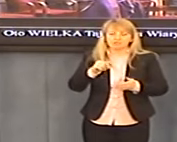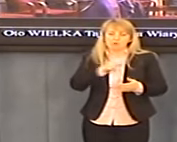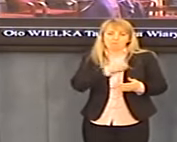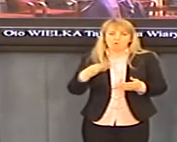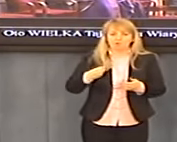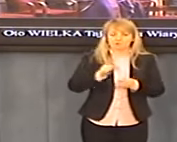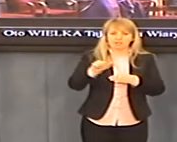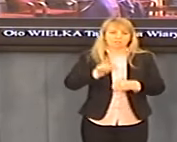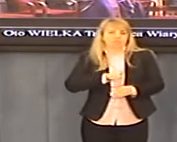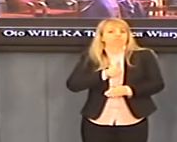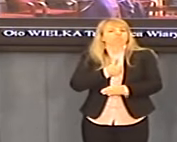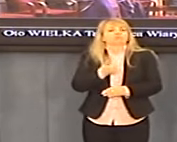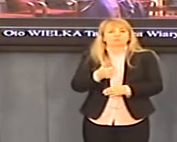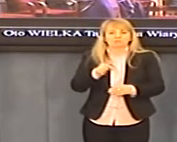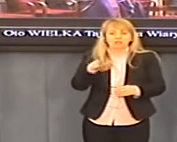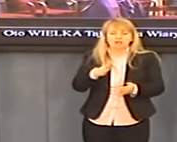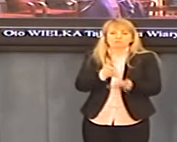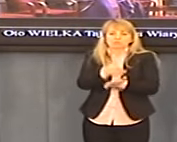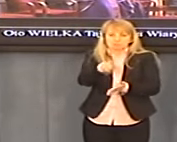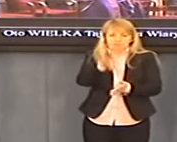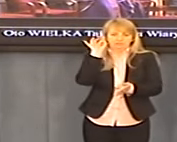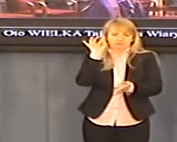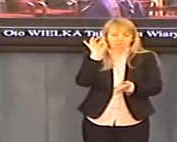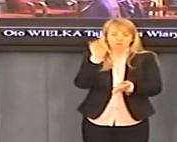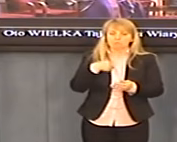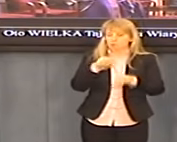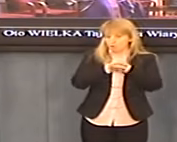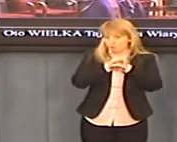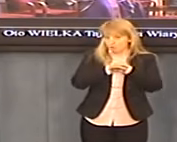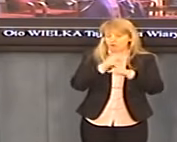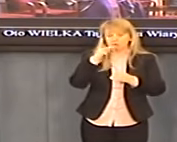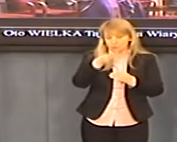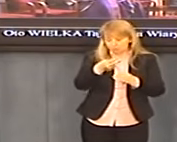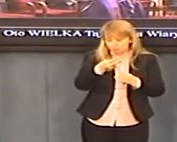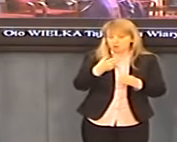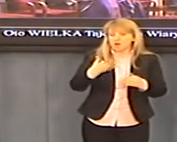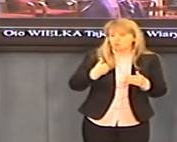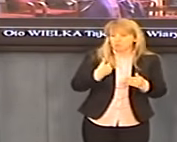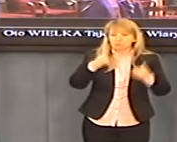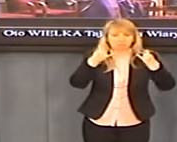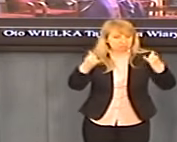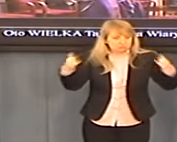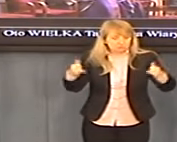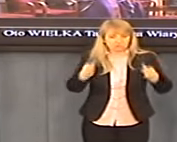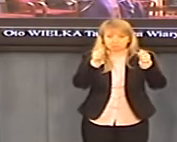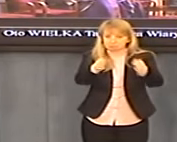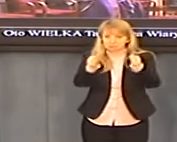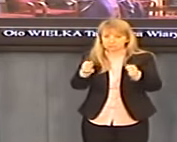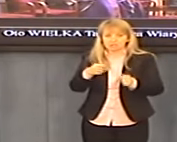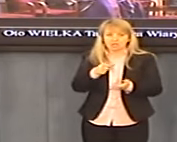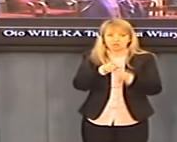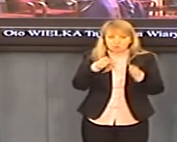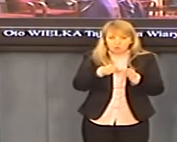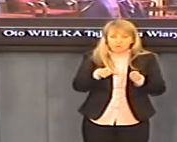wobec jego wyboru, bo tak jak kolega wspomniał, poza deklaracjami nie ma jeszcze żadnych